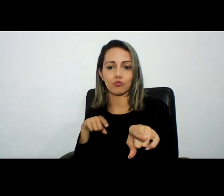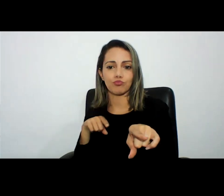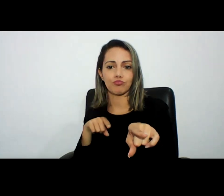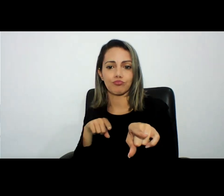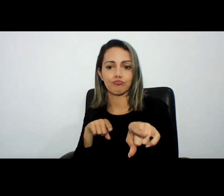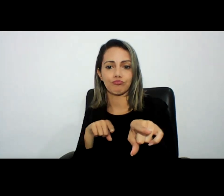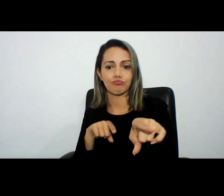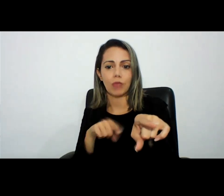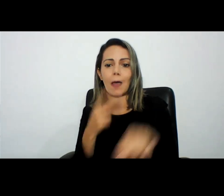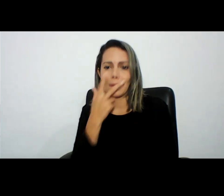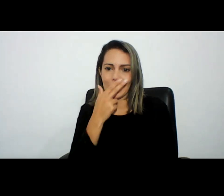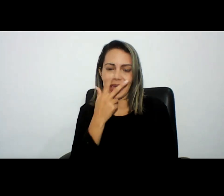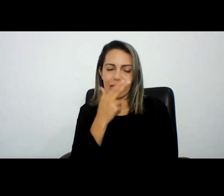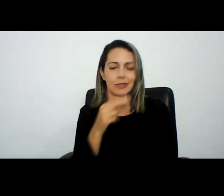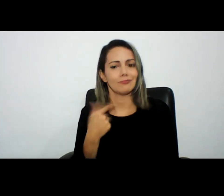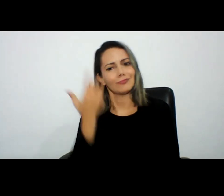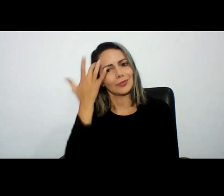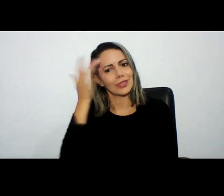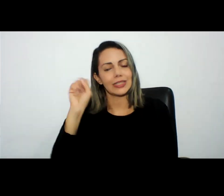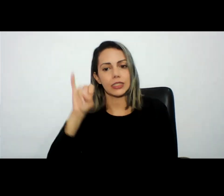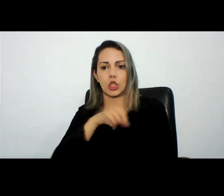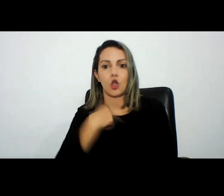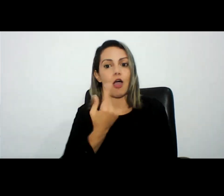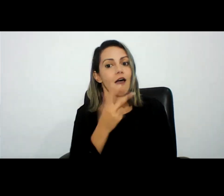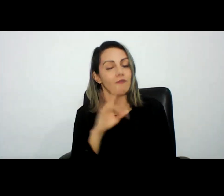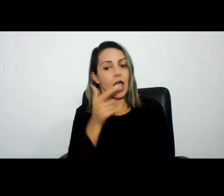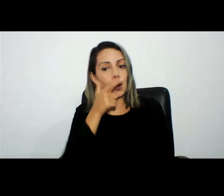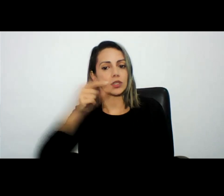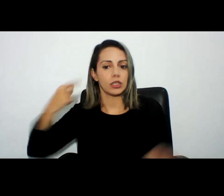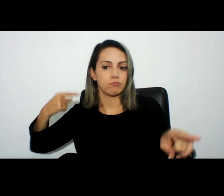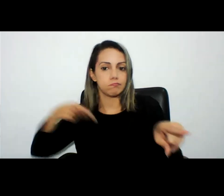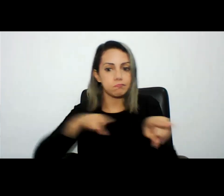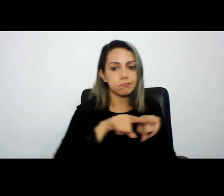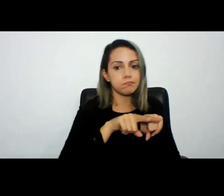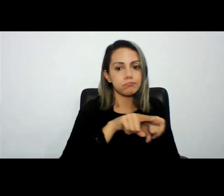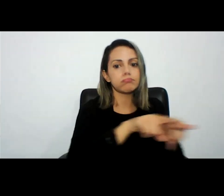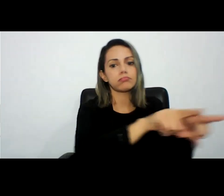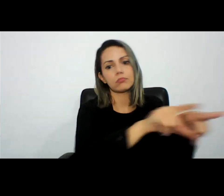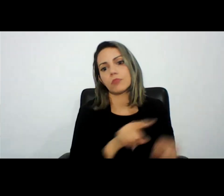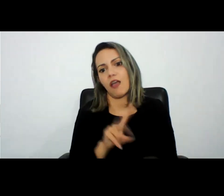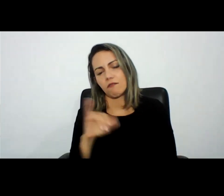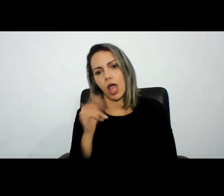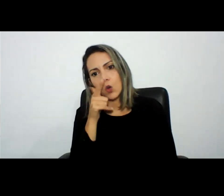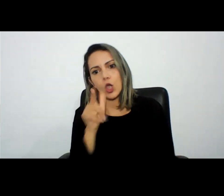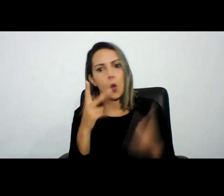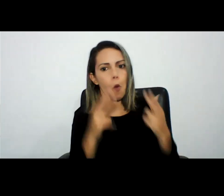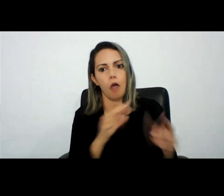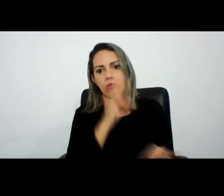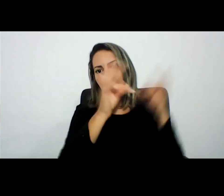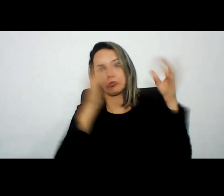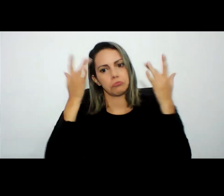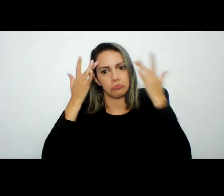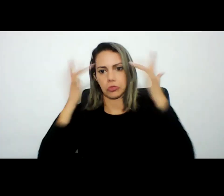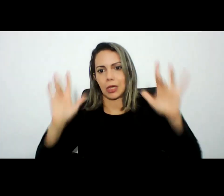conseguir alcançar a mesma velocidade através da qual a tecnologia evolui mas